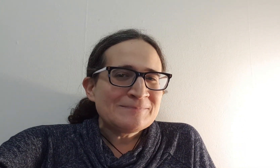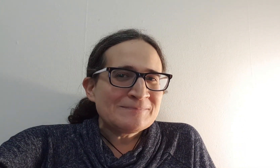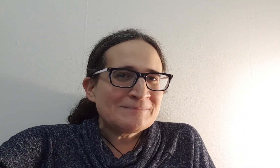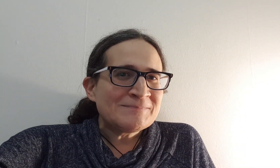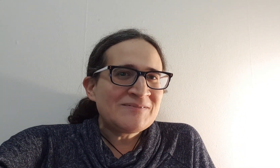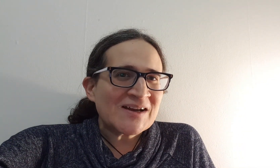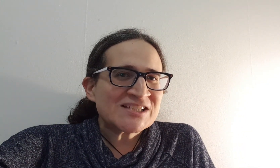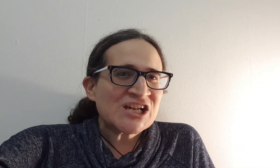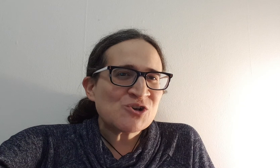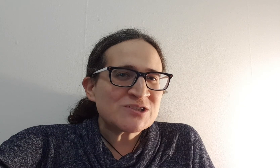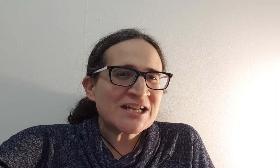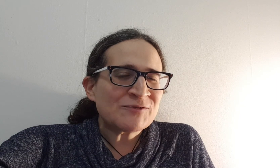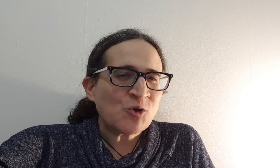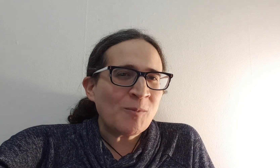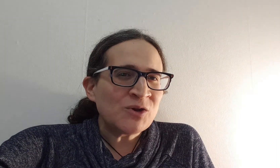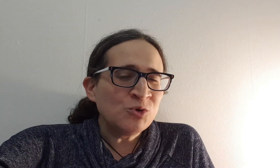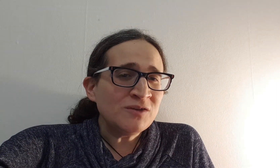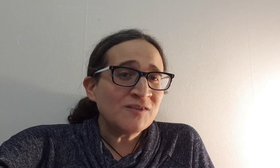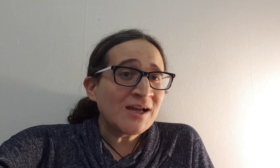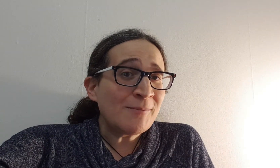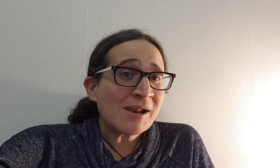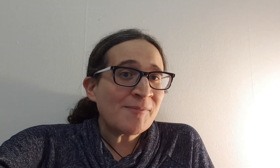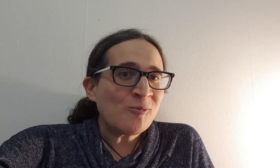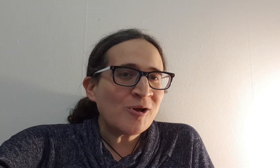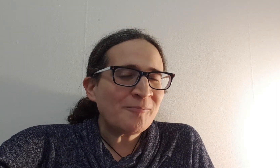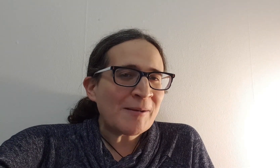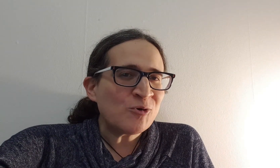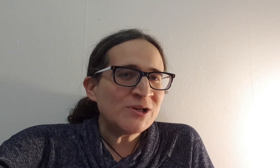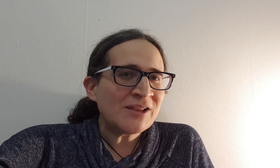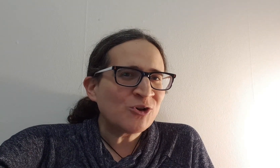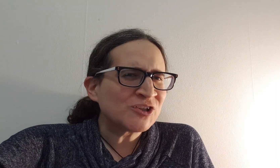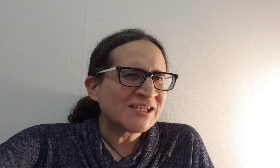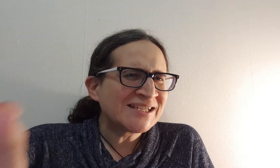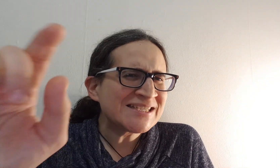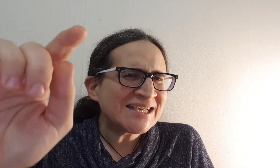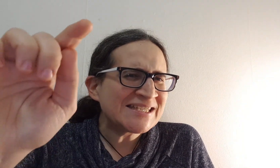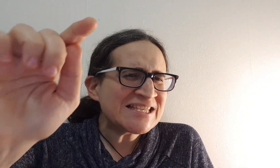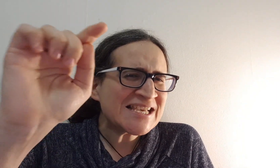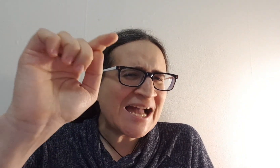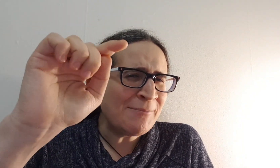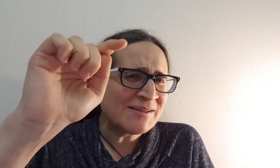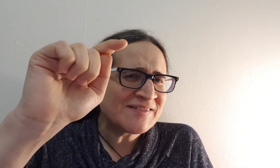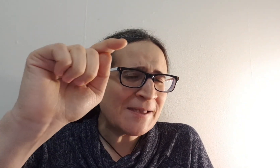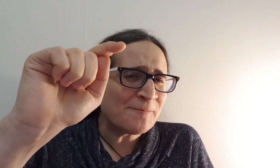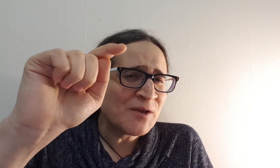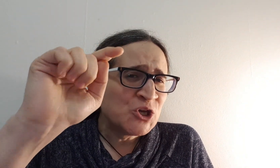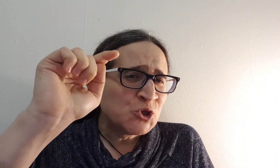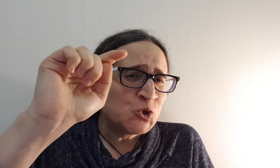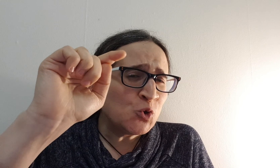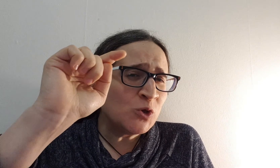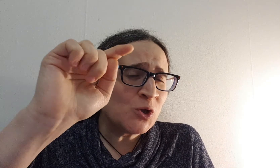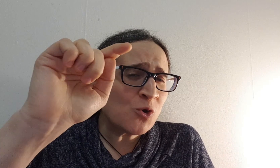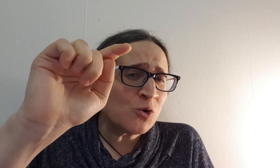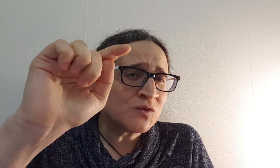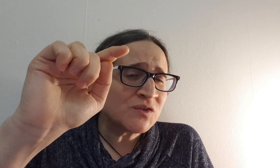בבקשה לחוס על כפתור מנוי, וגם על הפרמון לידו, כדי שגם אתם תוכלו לראות